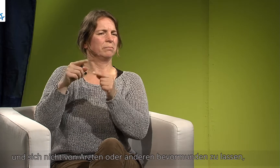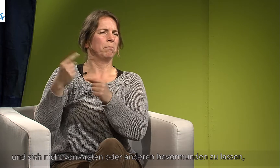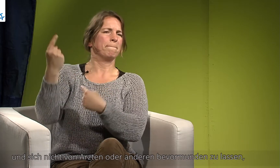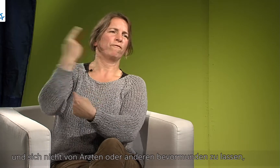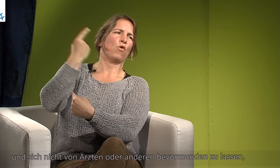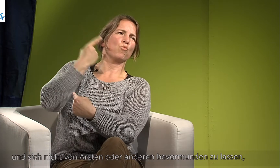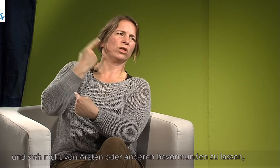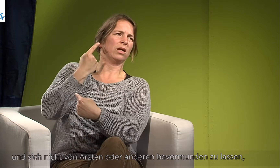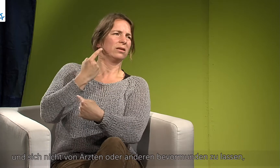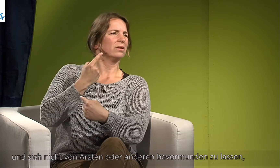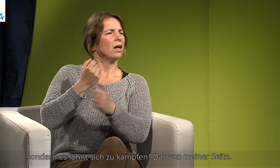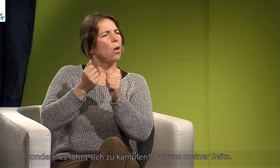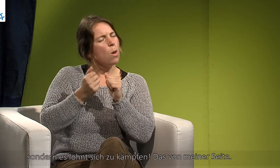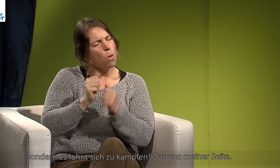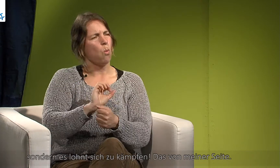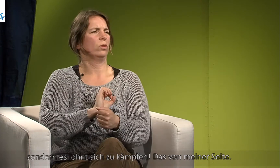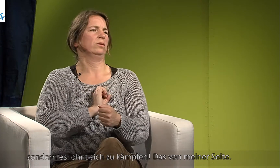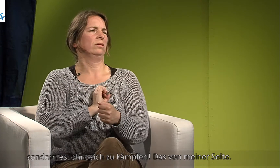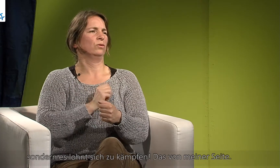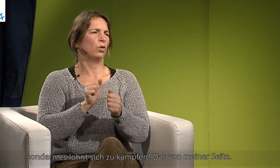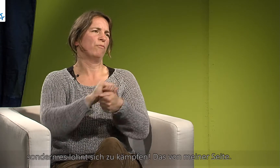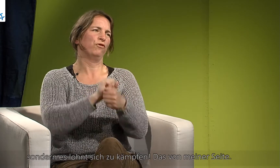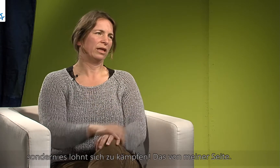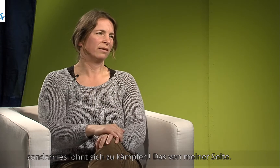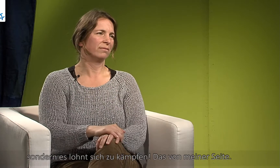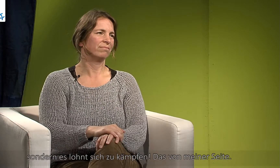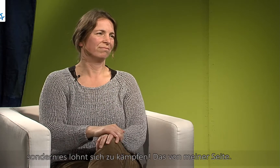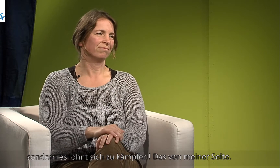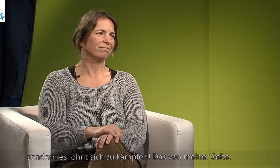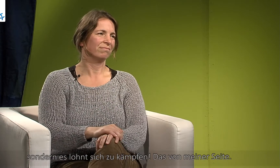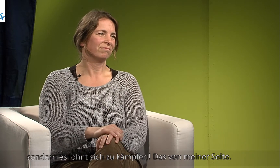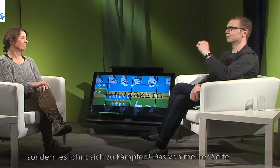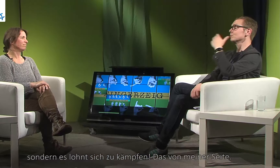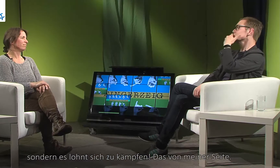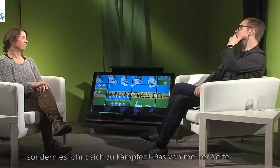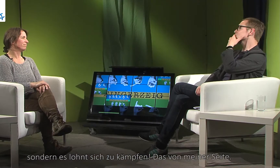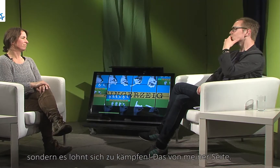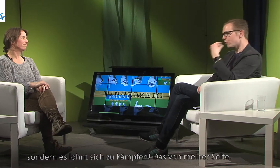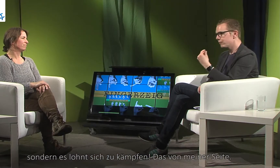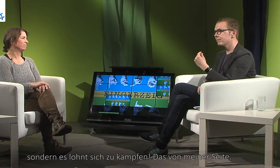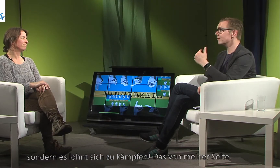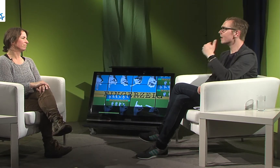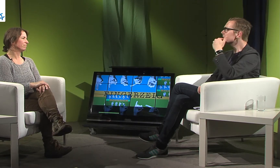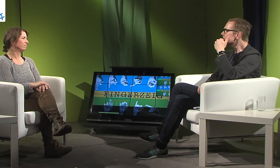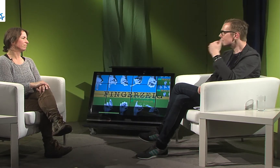anderen bevormunden zu lassen, sondern es lohnt sich zu kämpfen. Ja, das von meiner Seite. Schön.